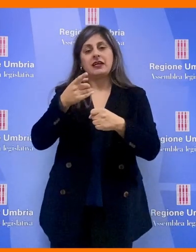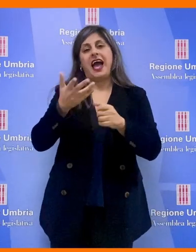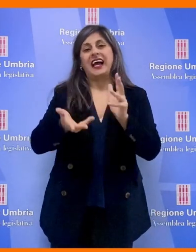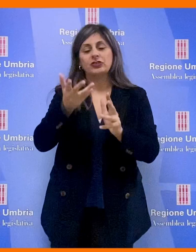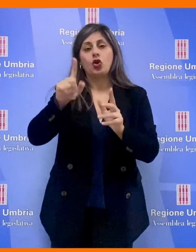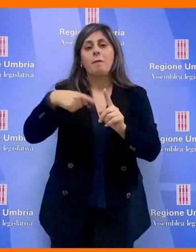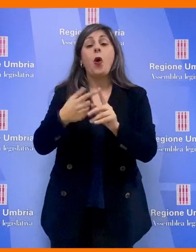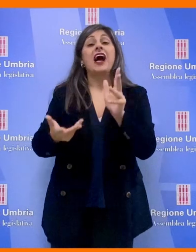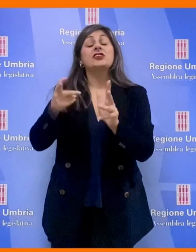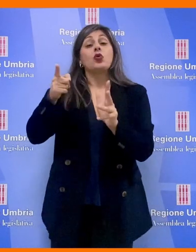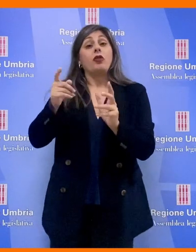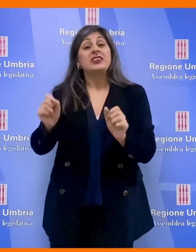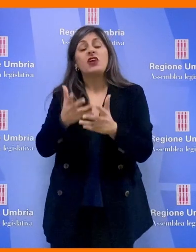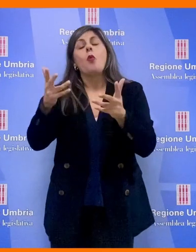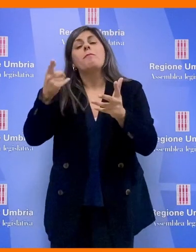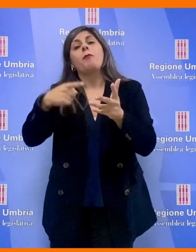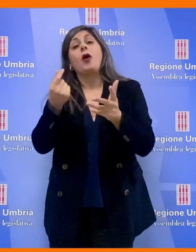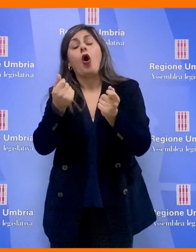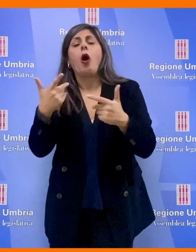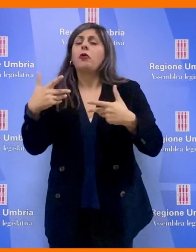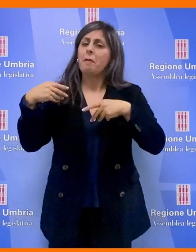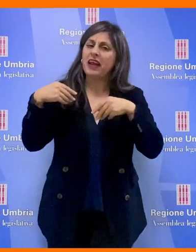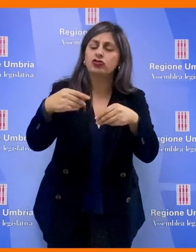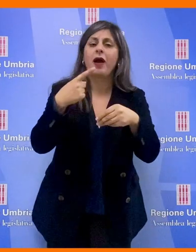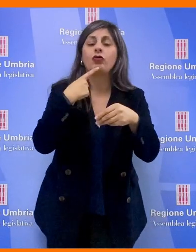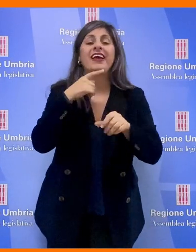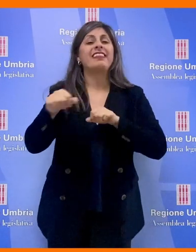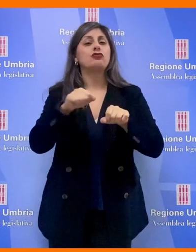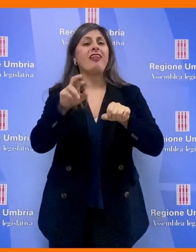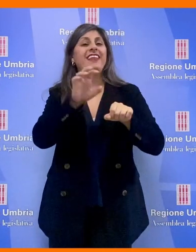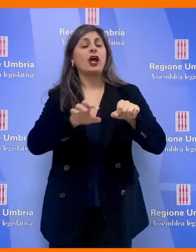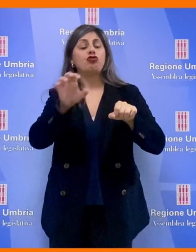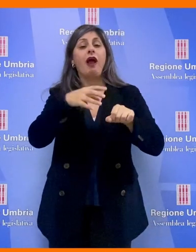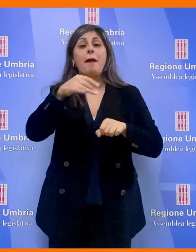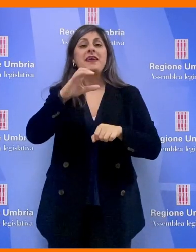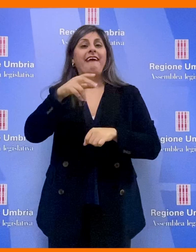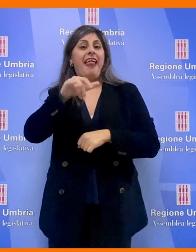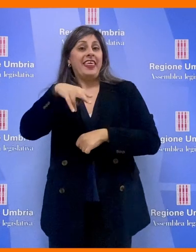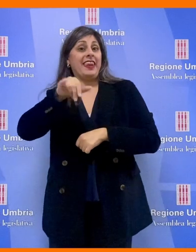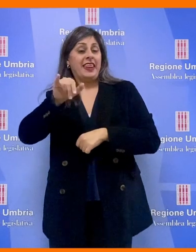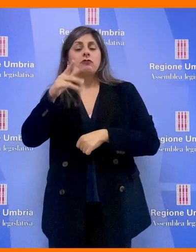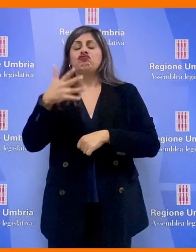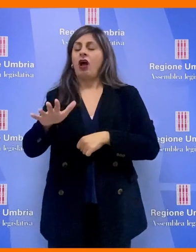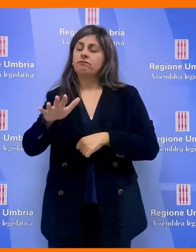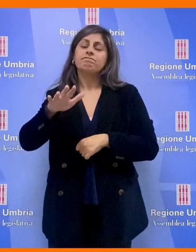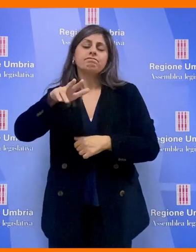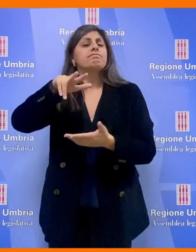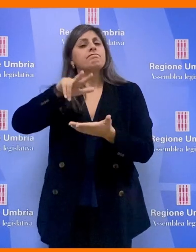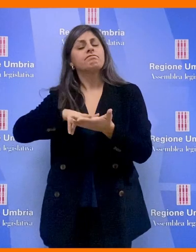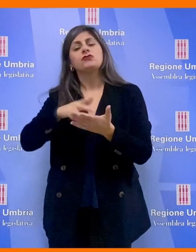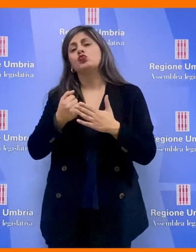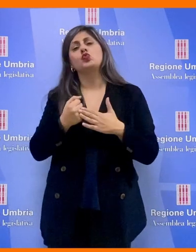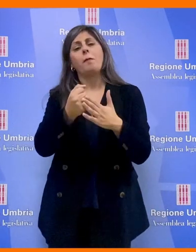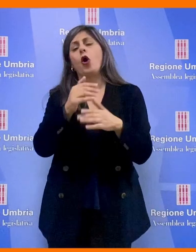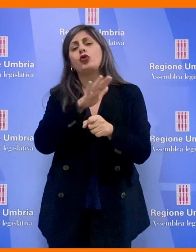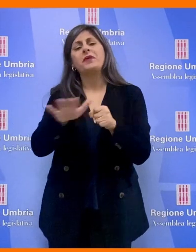allo sviluppo economico, ha preso parte alla riunione e è intervenuto il dirigente regionale Michele Michelini, che ha assicurato tra l'altro